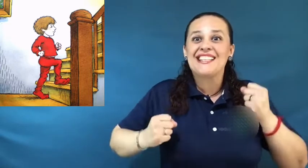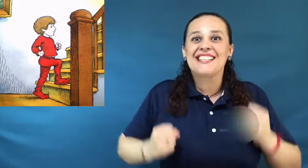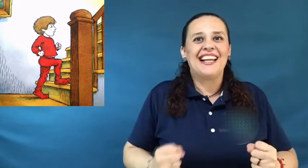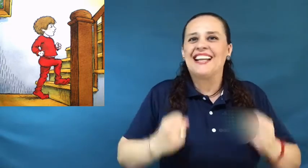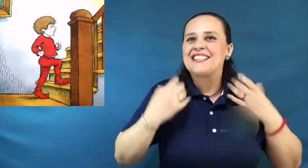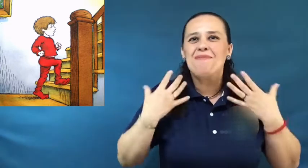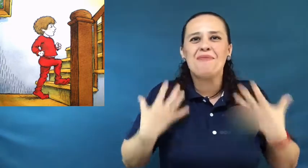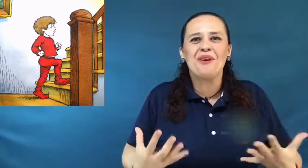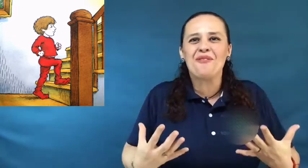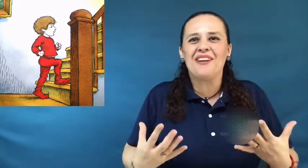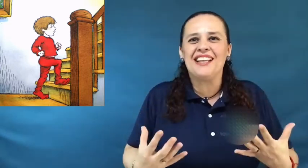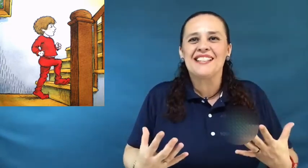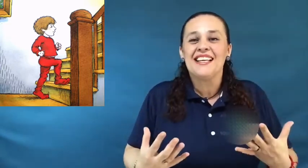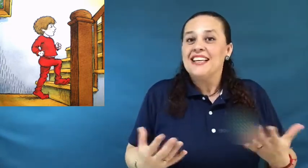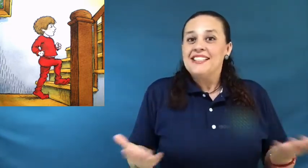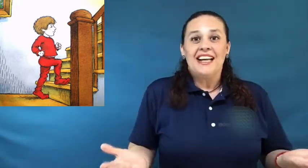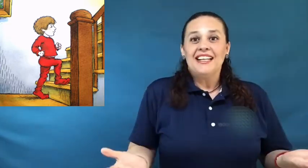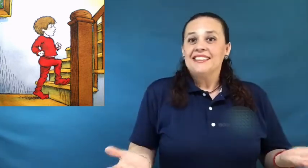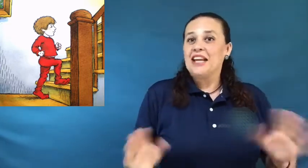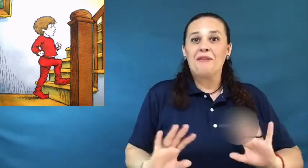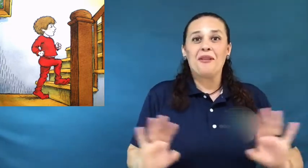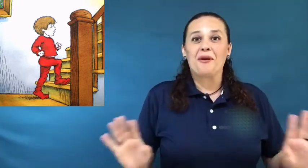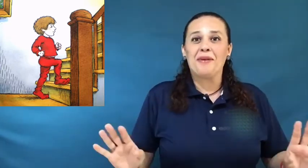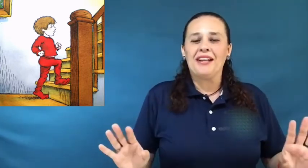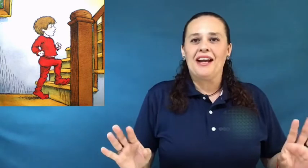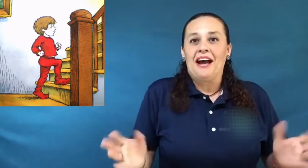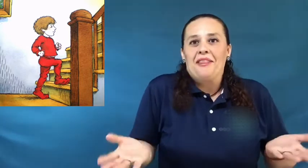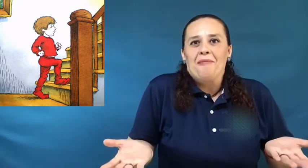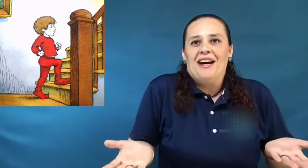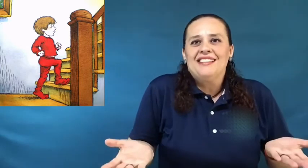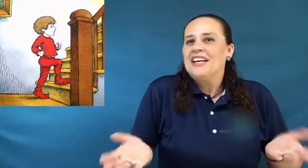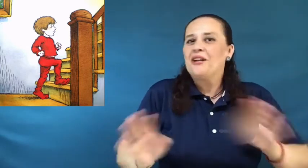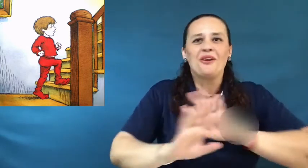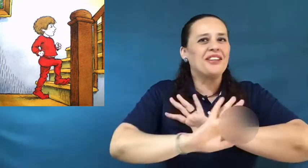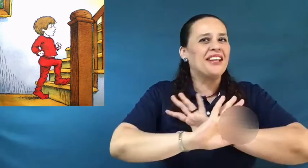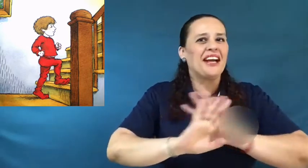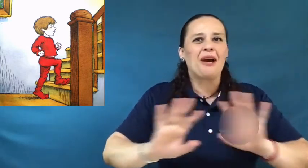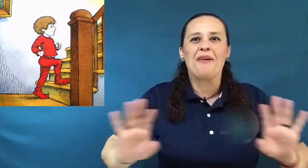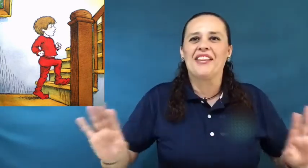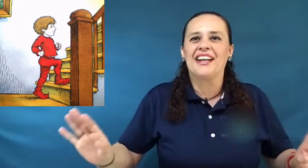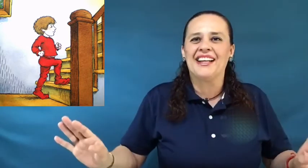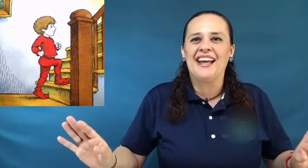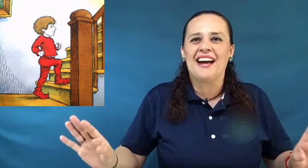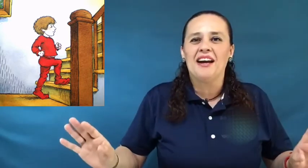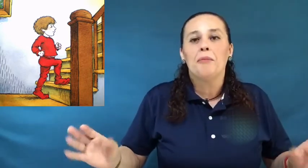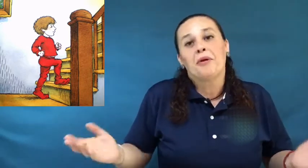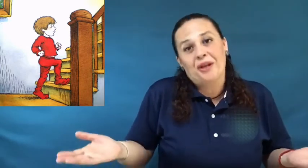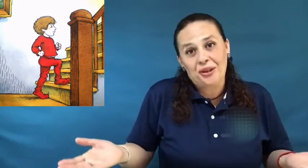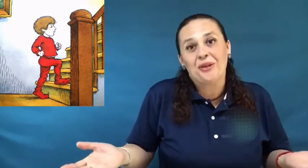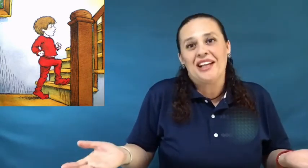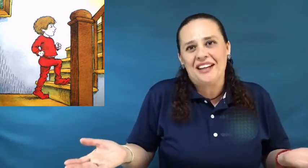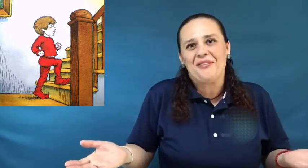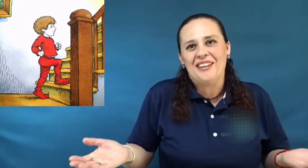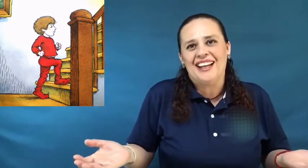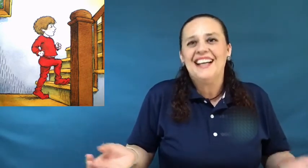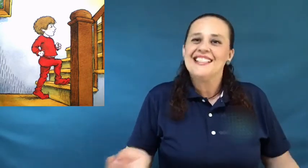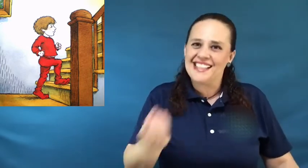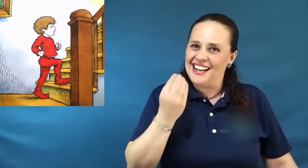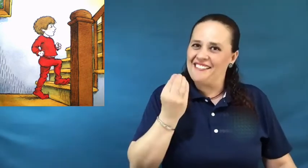escaleras. Muy feliz. Ya se iba a dormir. Además, no tenía que guardar nada porque toda la comida se la había